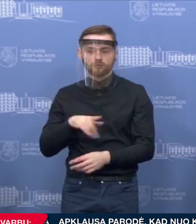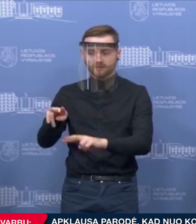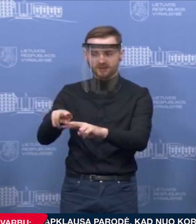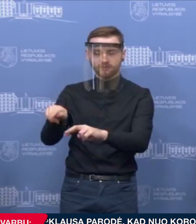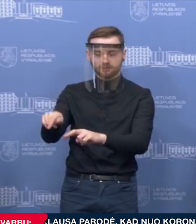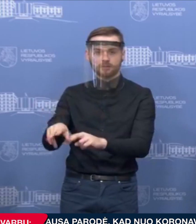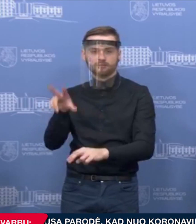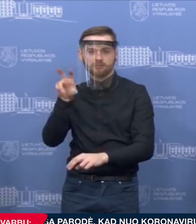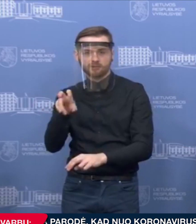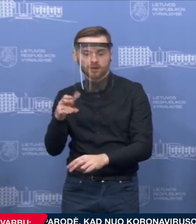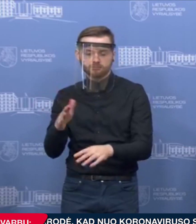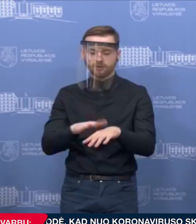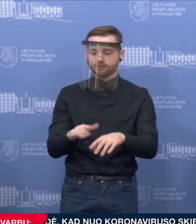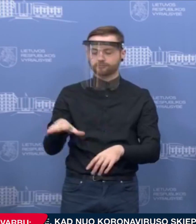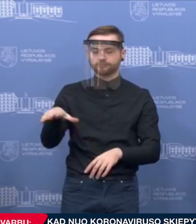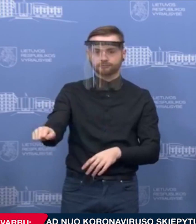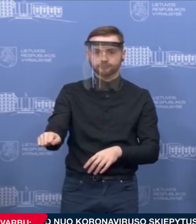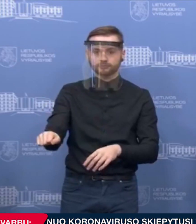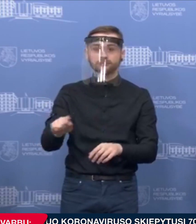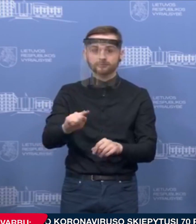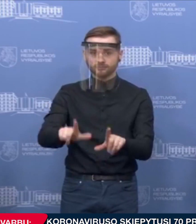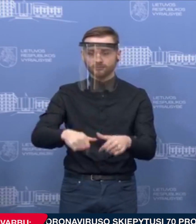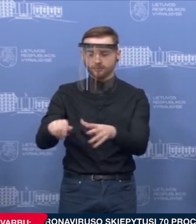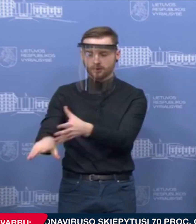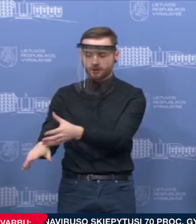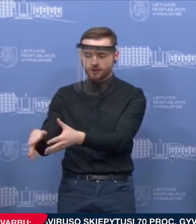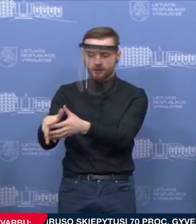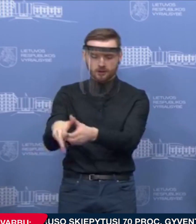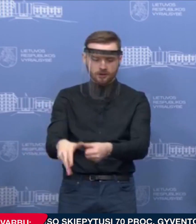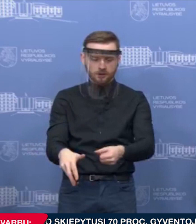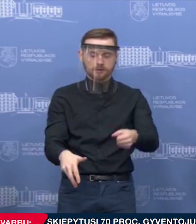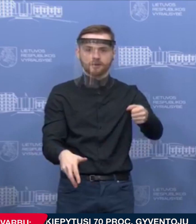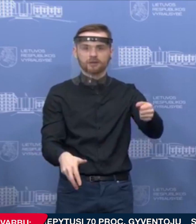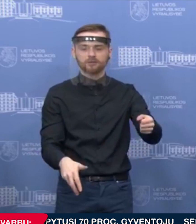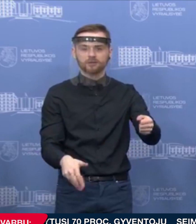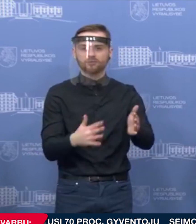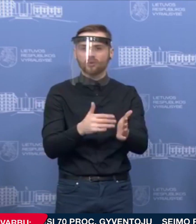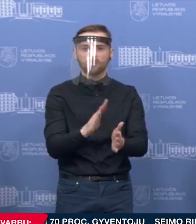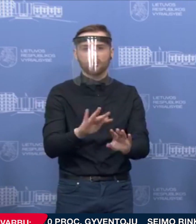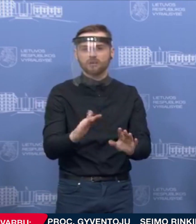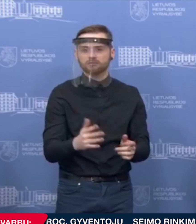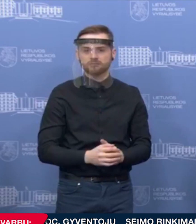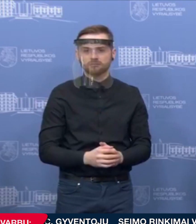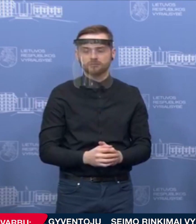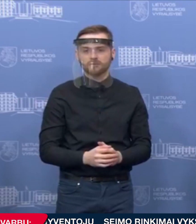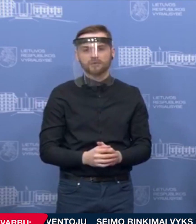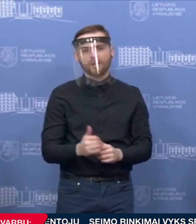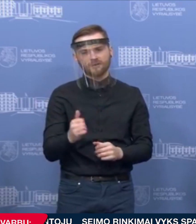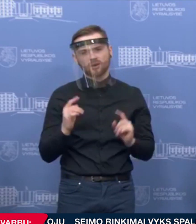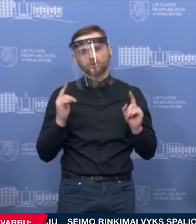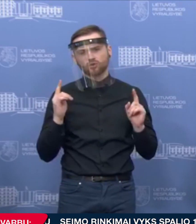ypač arba su ranka palietė, ir jūs perimsit lygiai tą pačią tą dalyką. Na, saugos vardan,